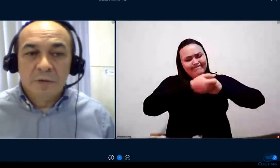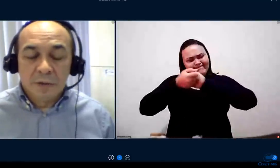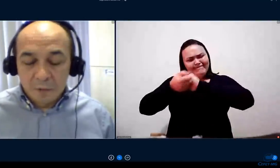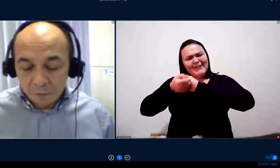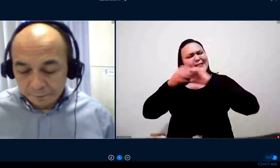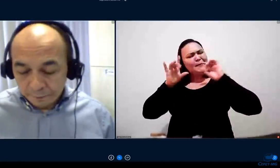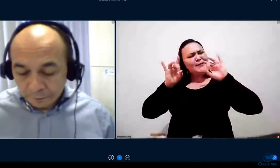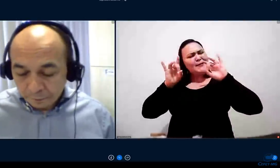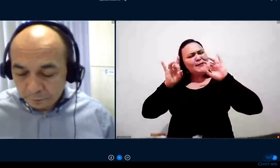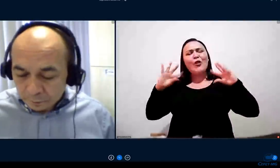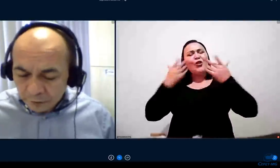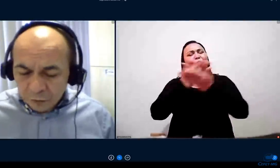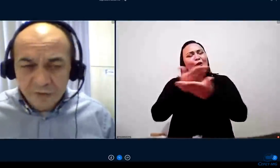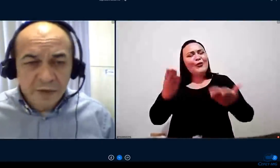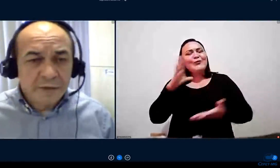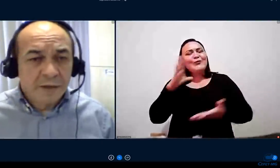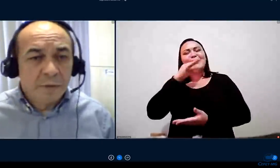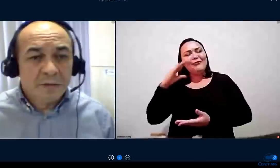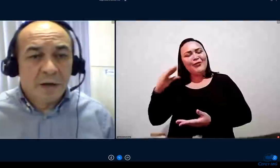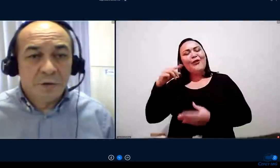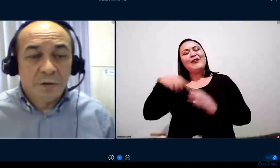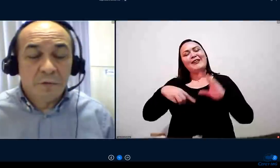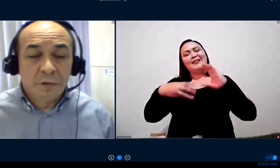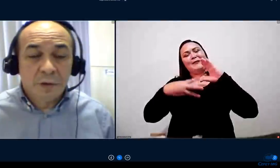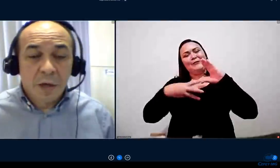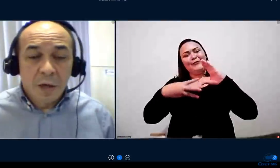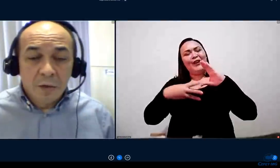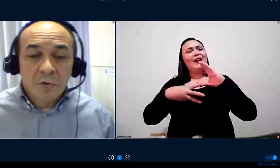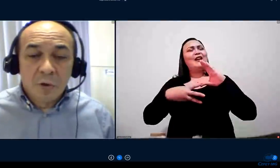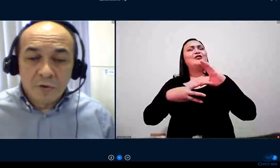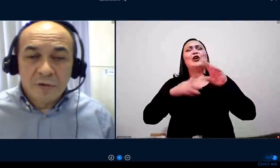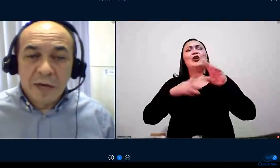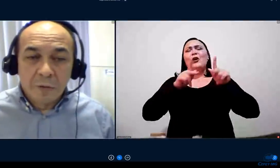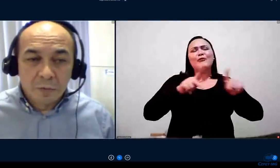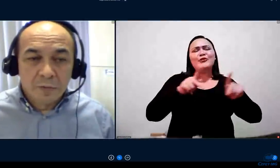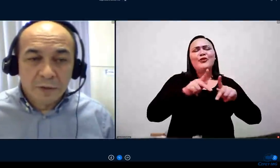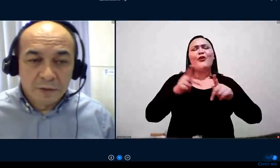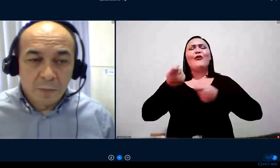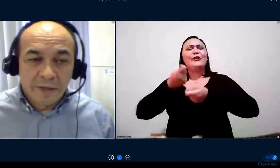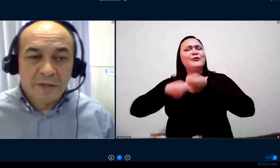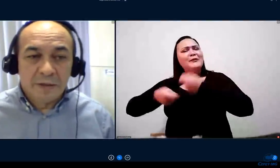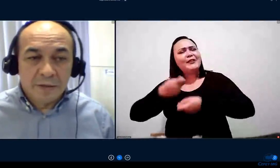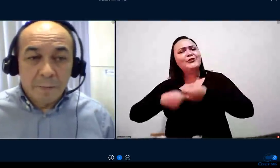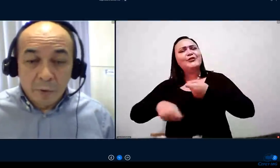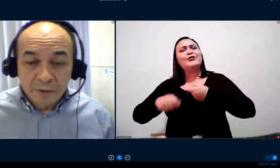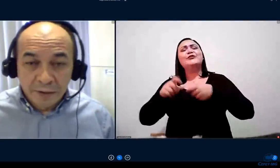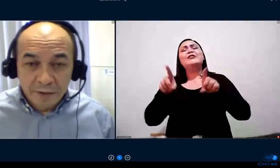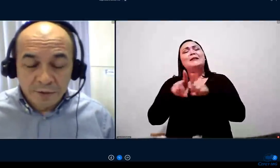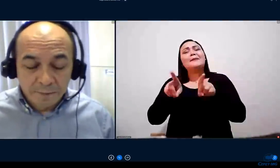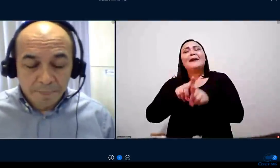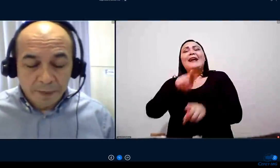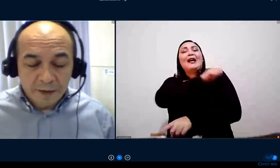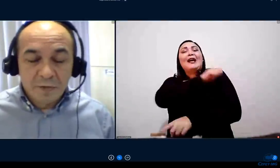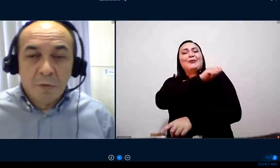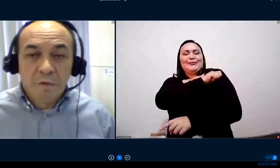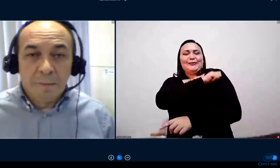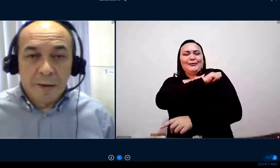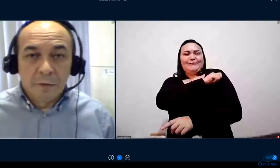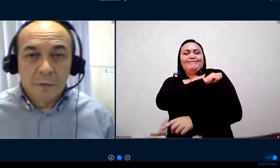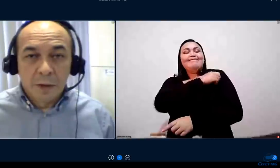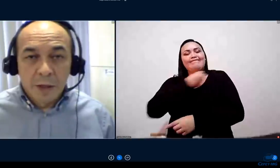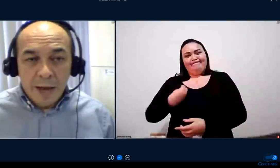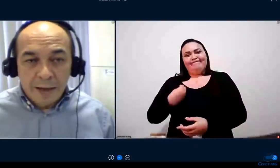da instituição, docentes administrativos e os nossos alunos que estão presentes. É importante esse